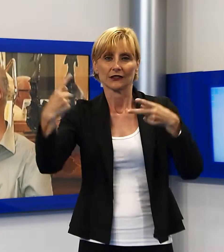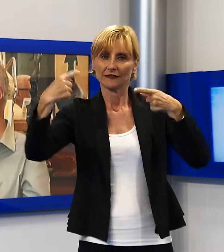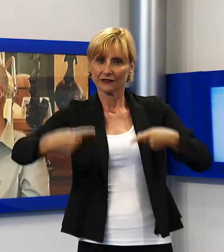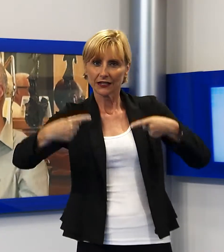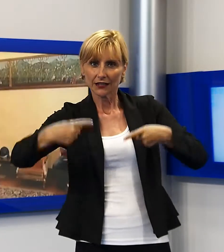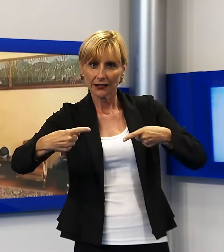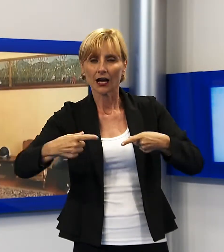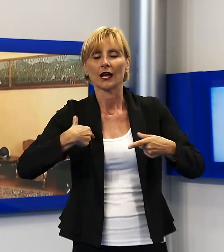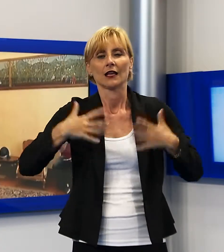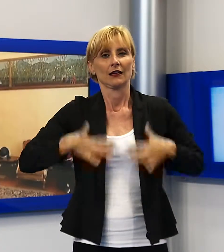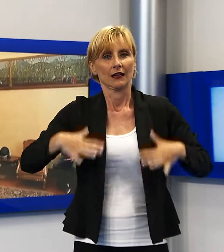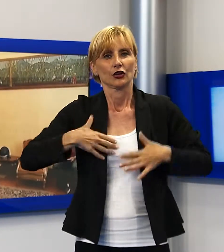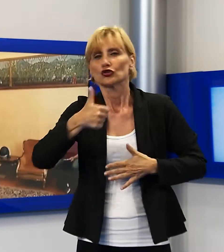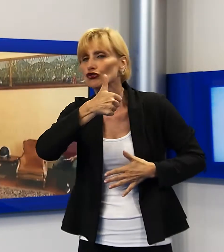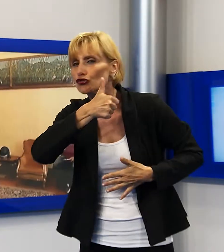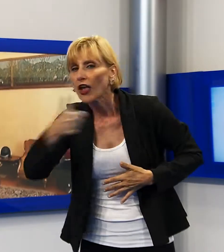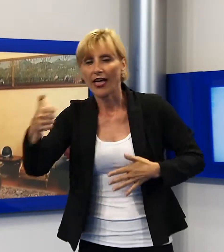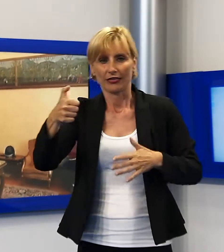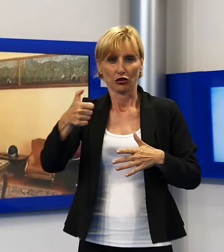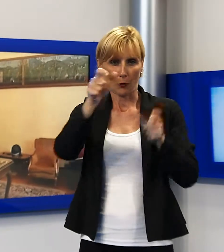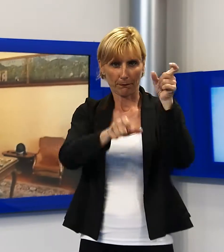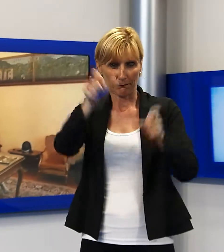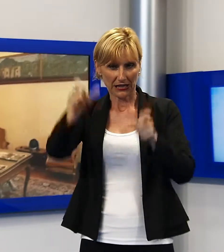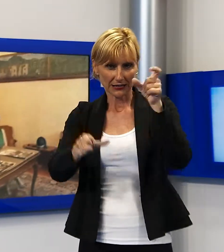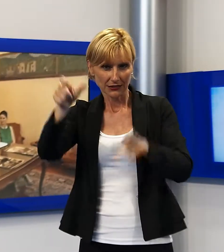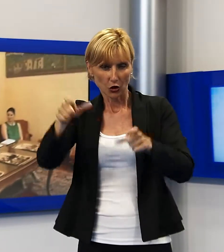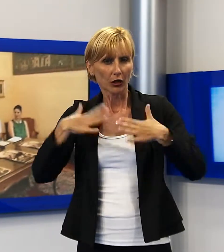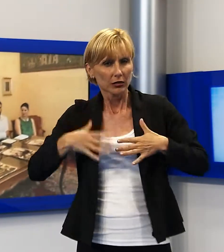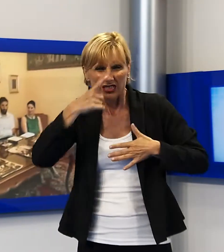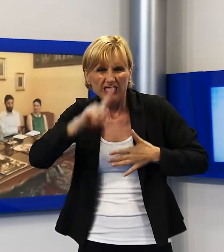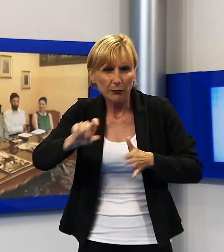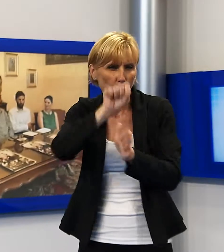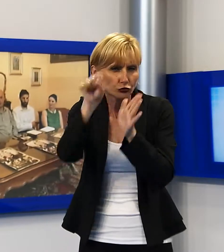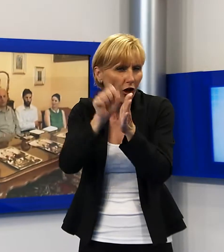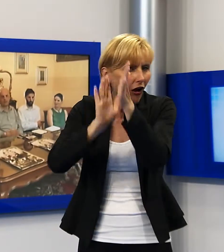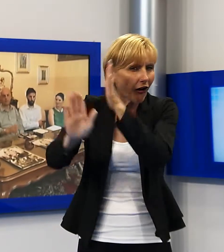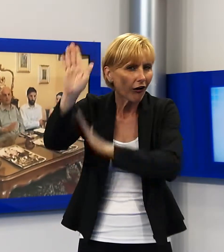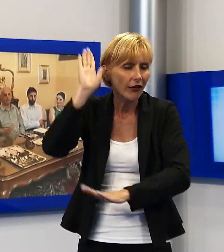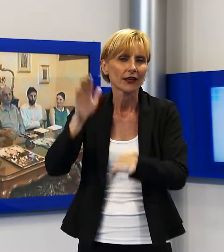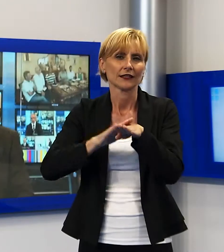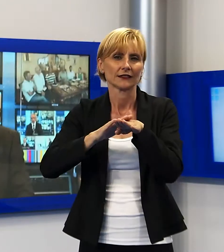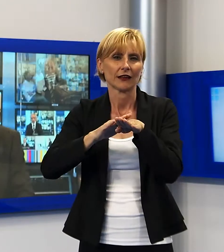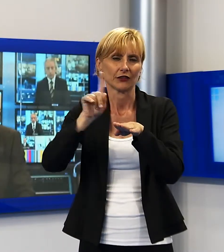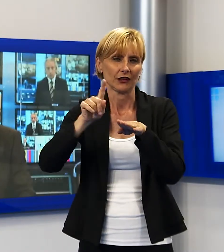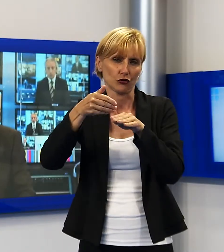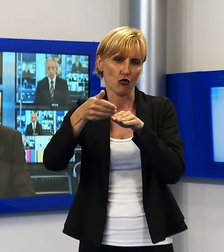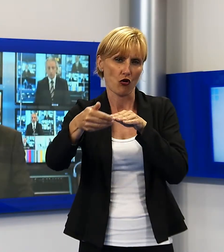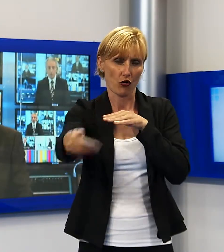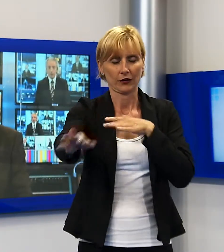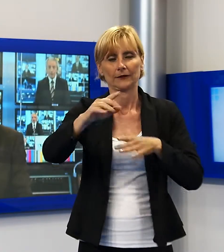100 figuranti. Su questa iniziativa vi proporremo un ampio servizio nei prossimi giorni. Rimaniamo nella Valle del Serchio,